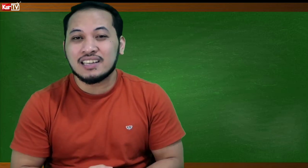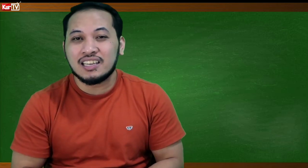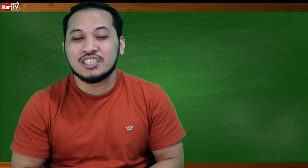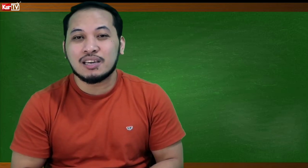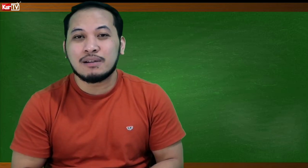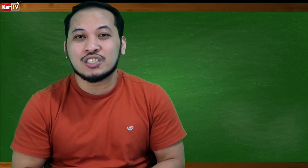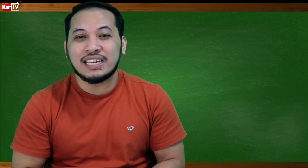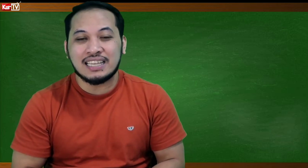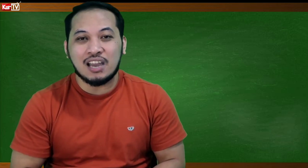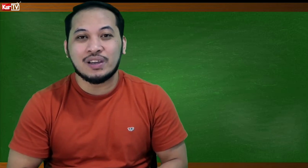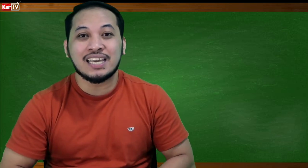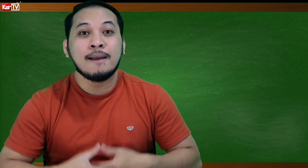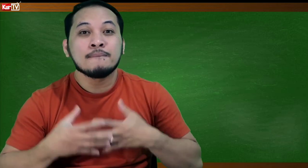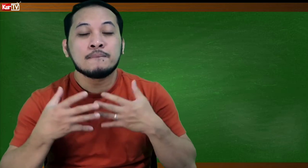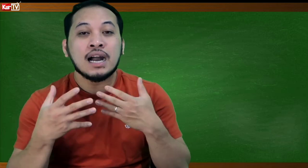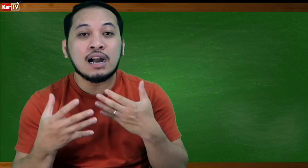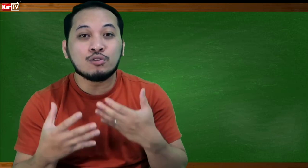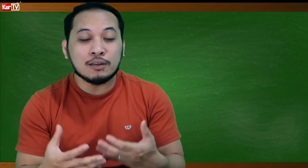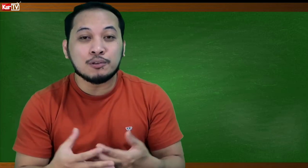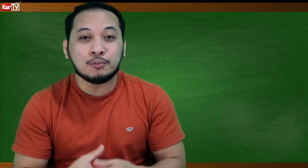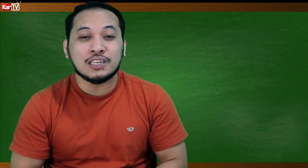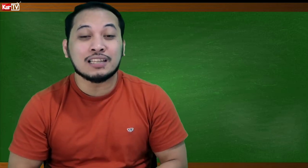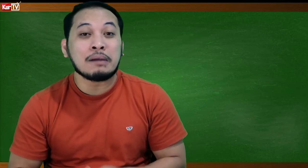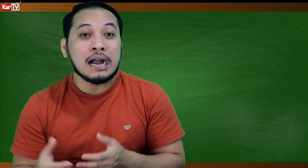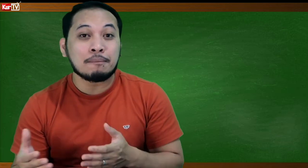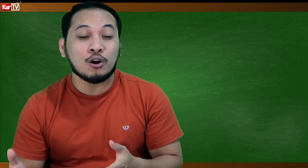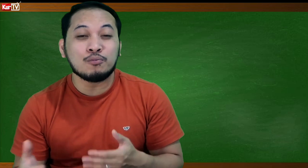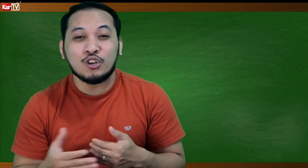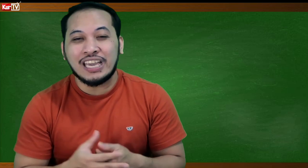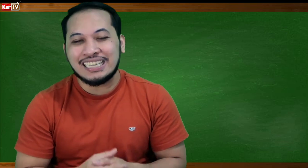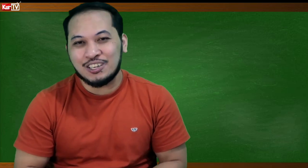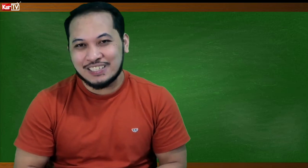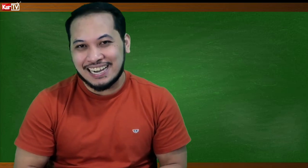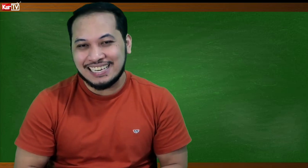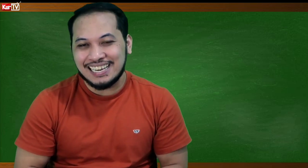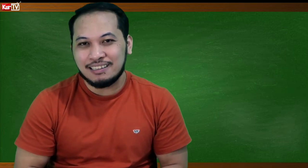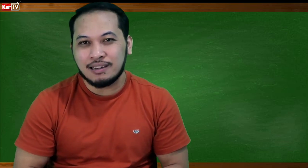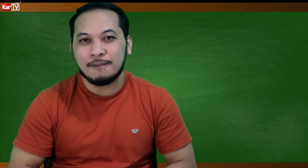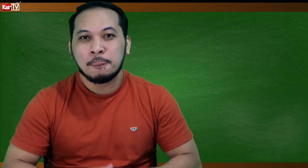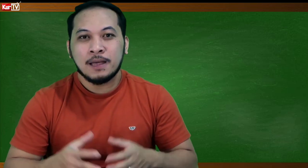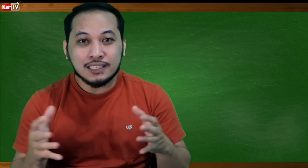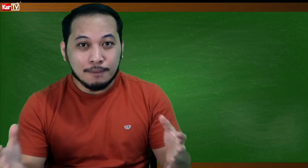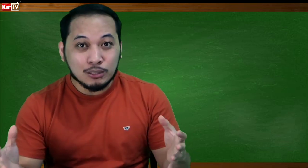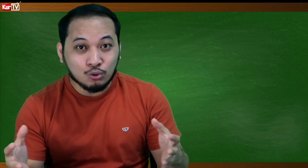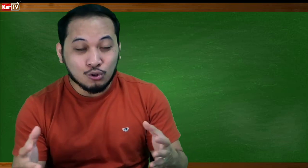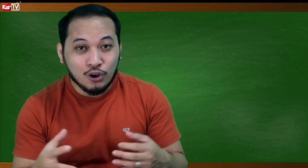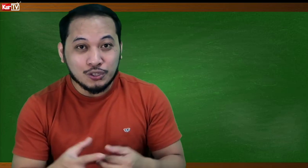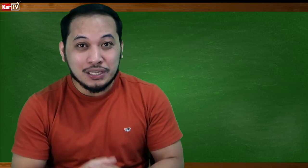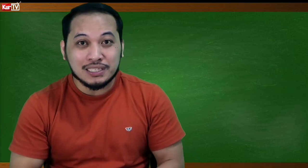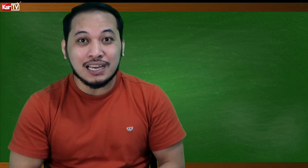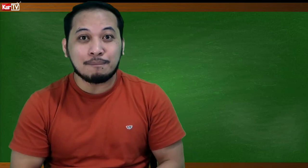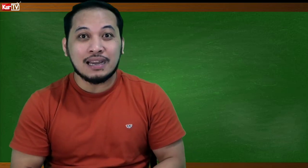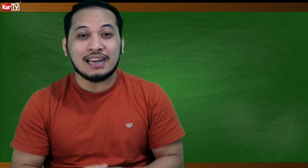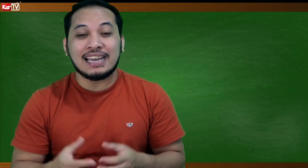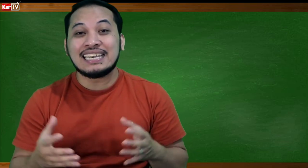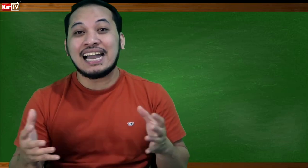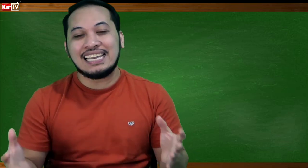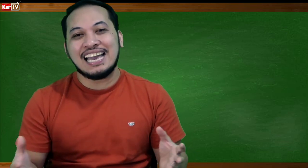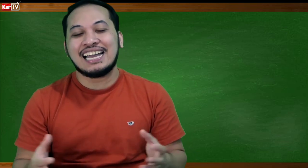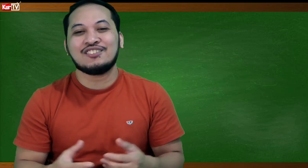knowledge about sign language eh makakausap nyo po sila at makakapag-communicate kayo sa kanila di ba? At saka matutulungan nyo rin sila kapag kakainakailangan